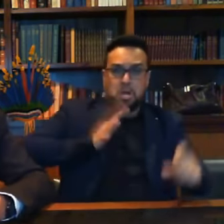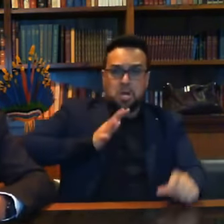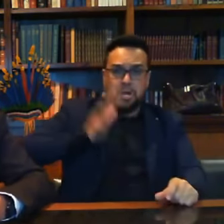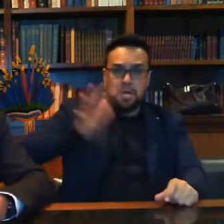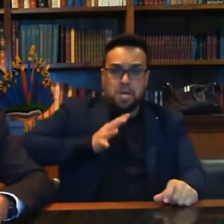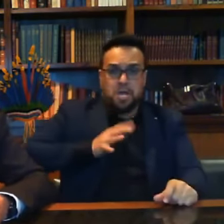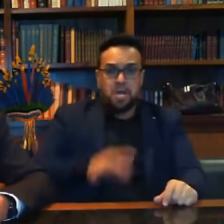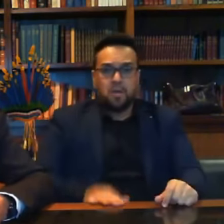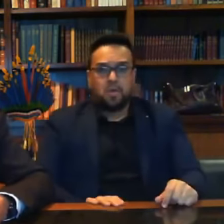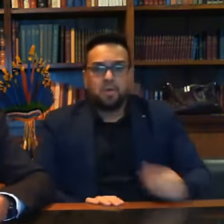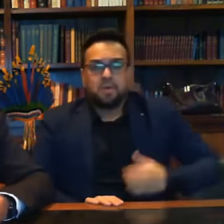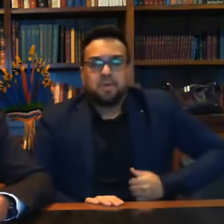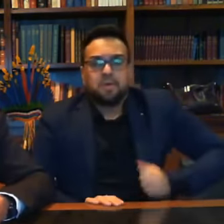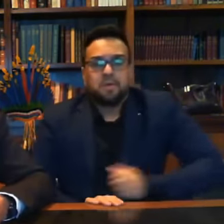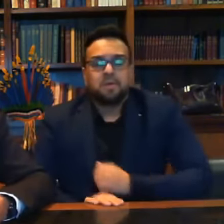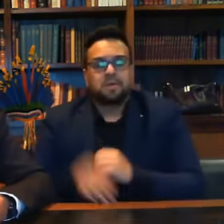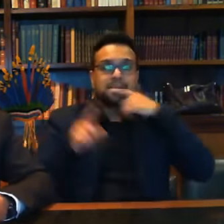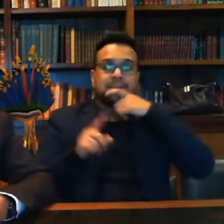Olha as bolas com ricos.